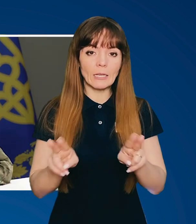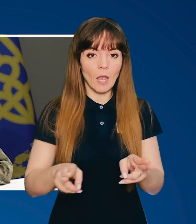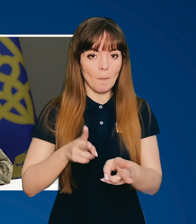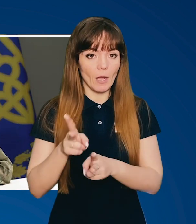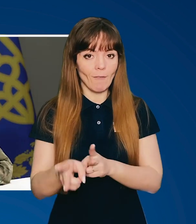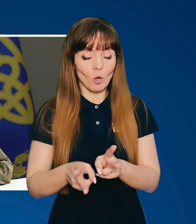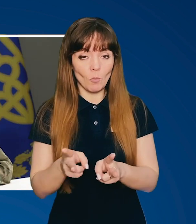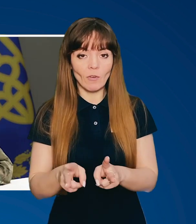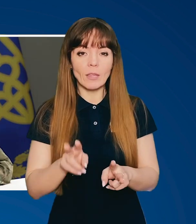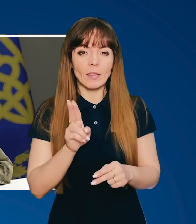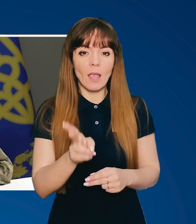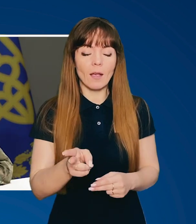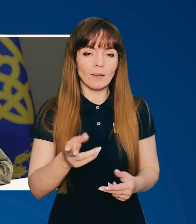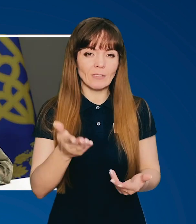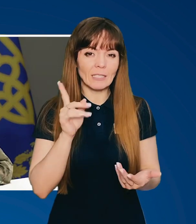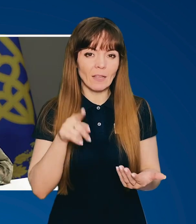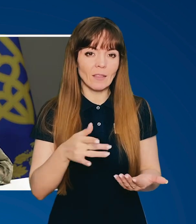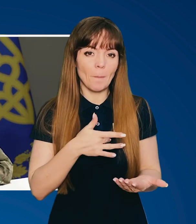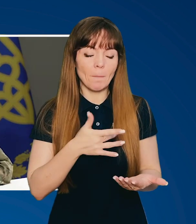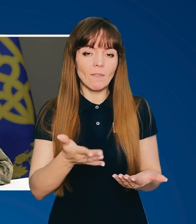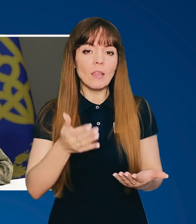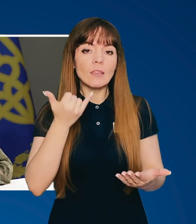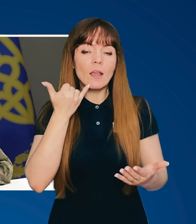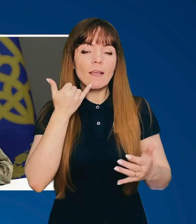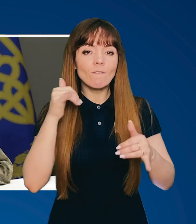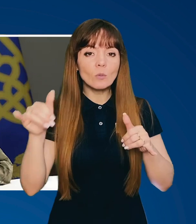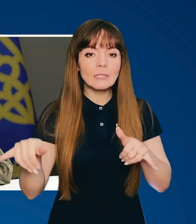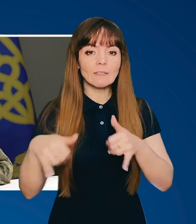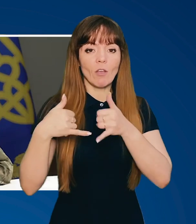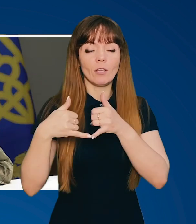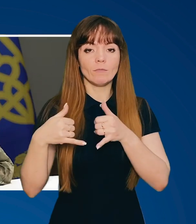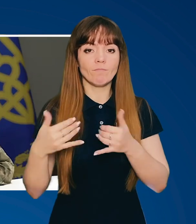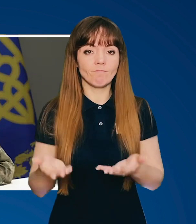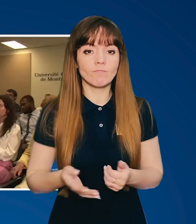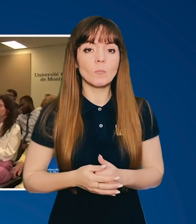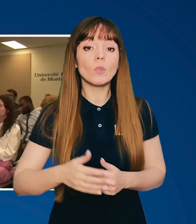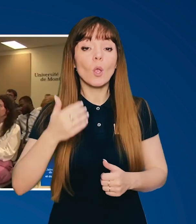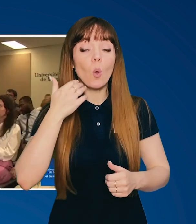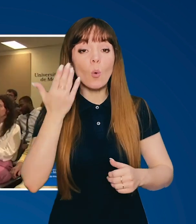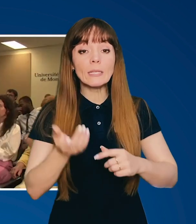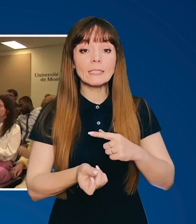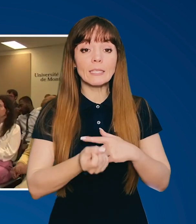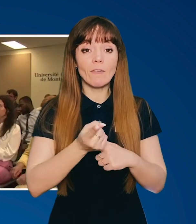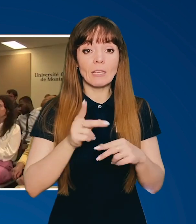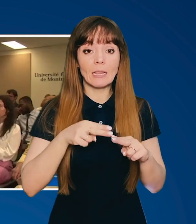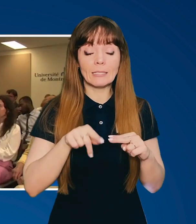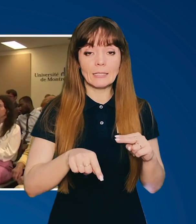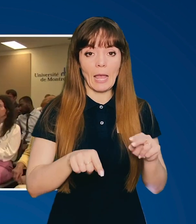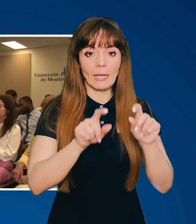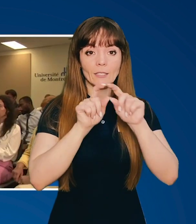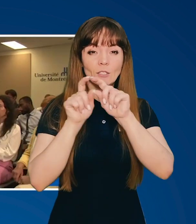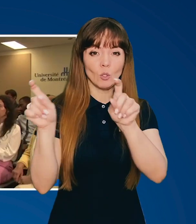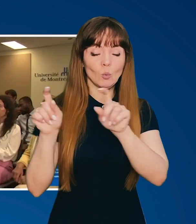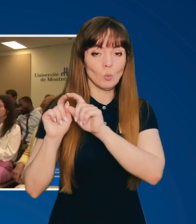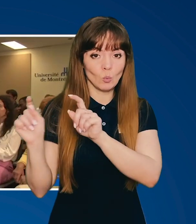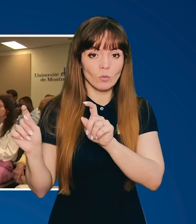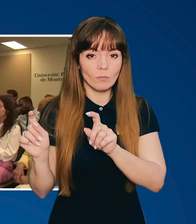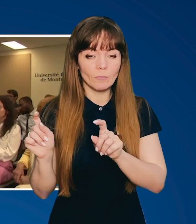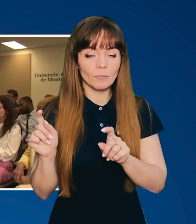реформуватися, як, ви знаєте, як, напевно, телефонний зв'язок. Тому що, коли з'явилися ці інституції, знаєте,